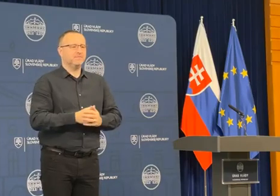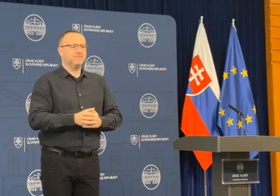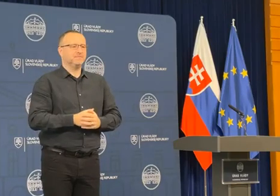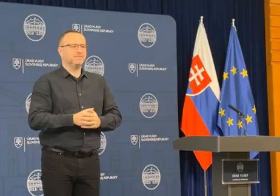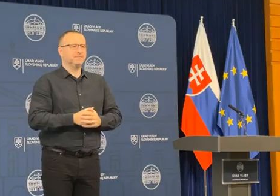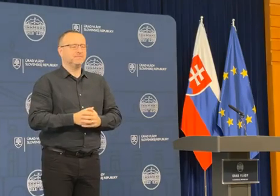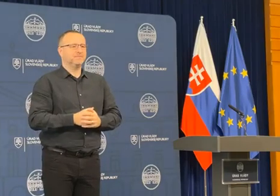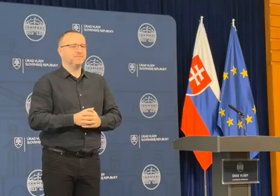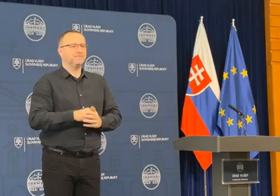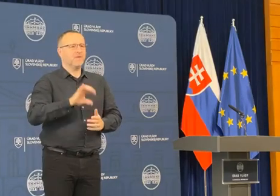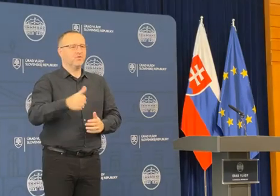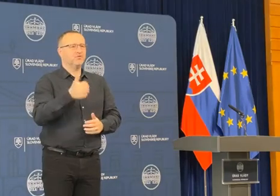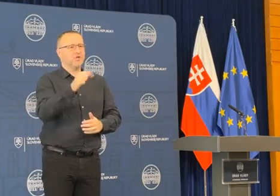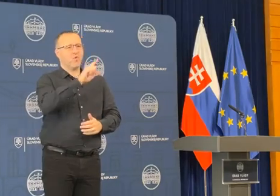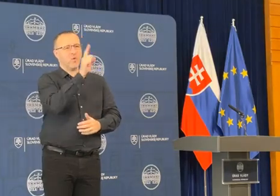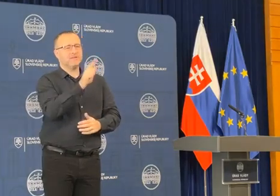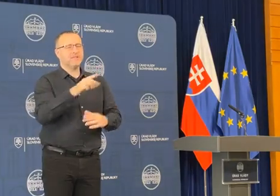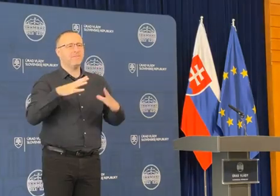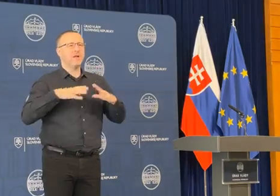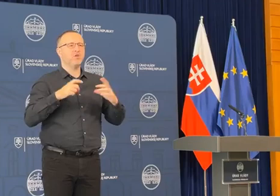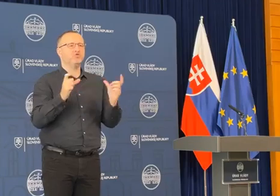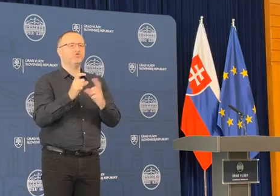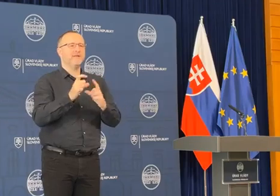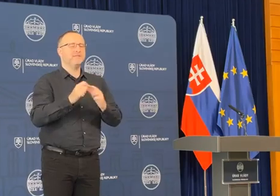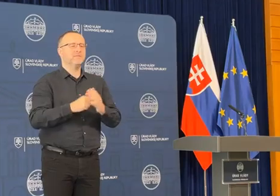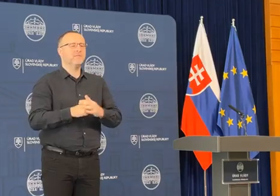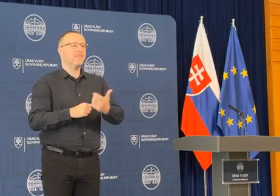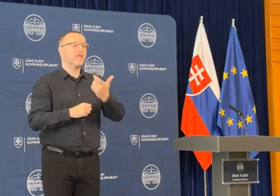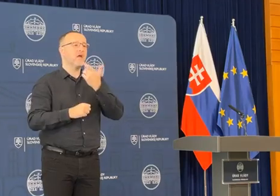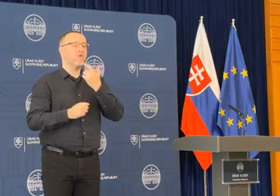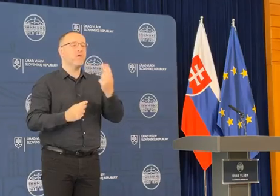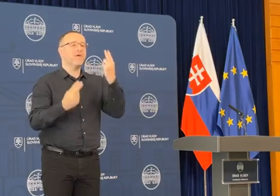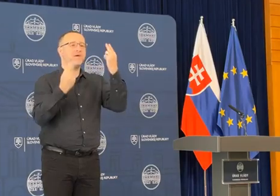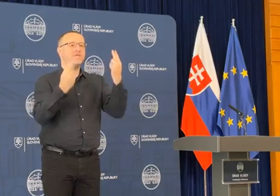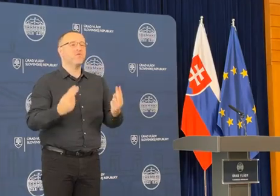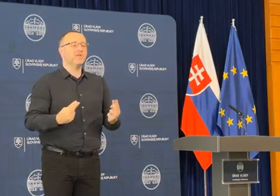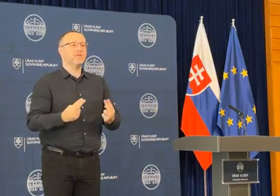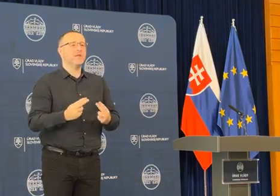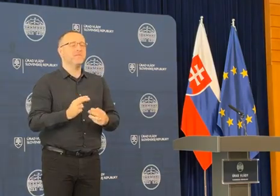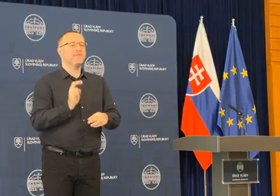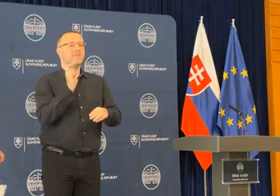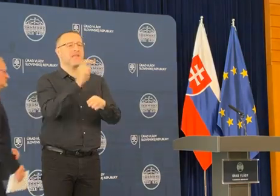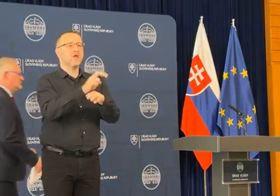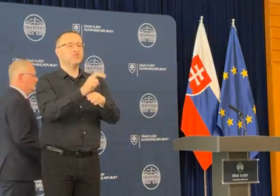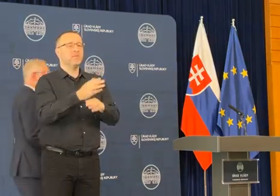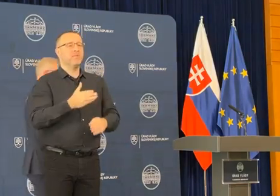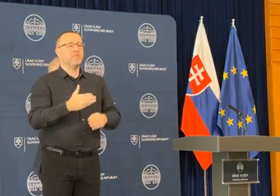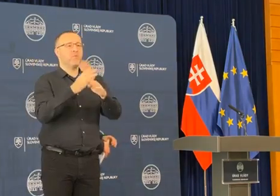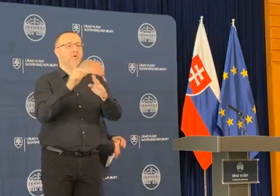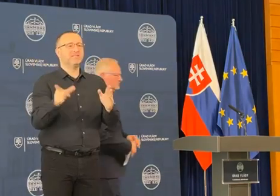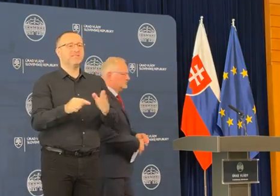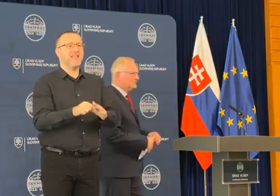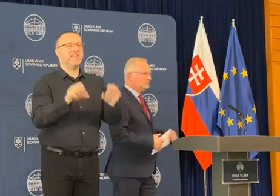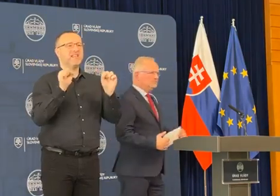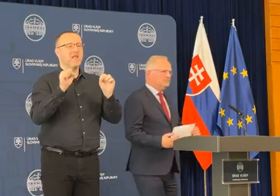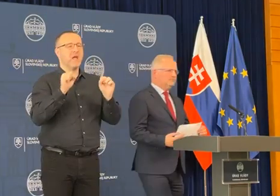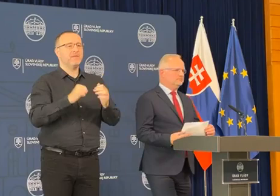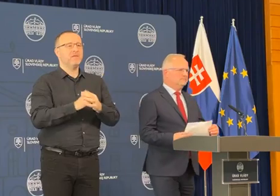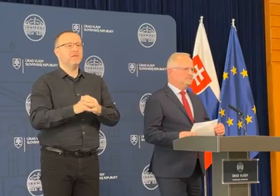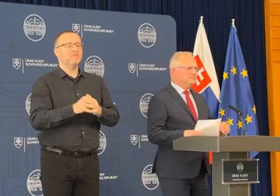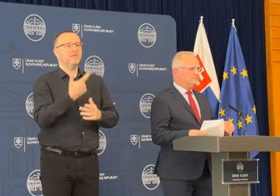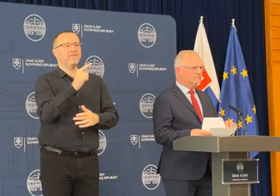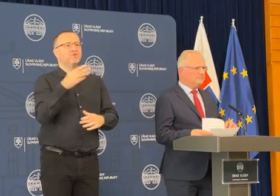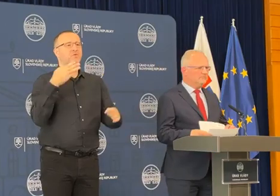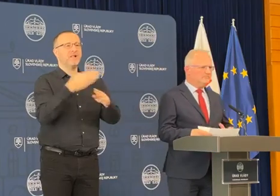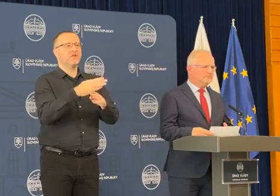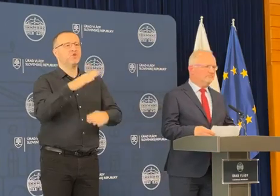otázka, ktorá je na pána Šveca. Ako zatiaľ hodnotíte nástup tej pomoci s energiami 200 miliónov? Není ten strop nastavený príliš vysoko?